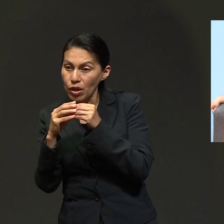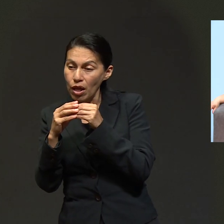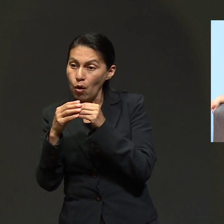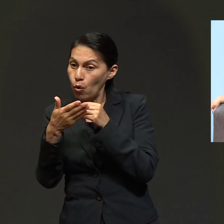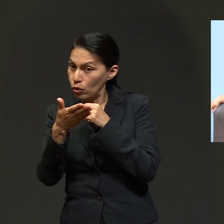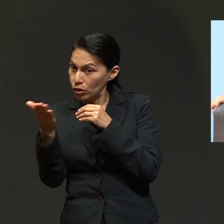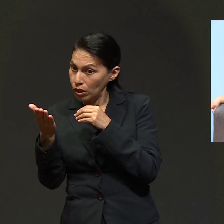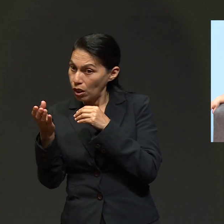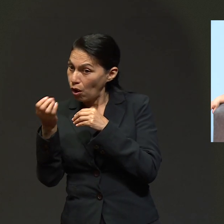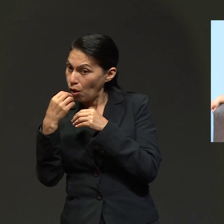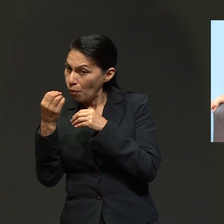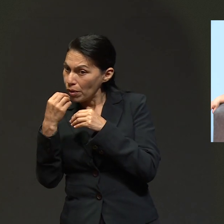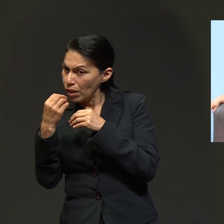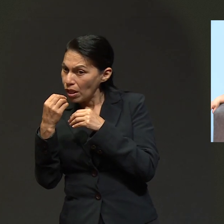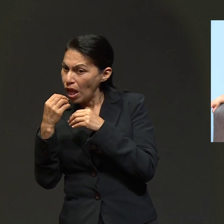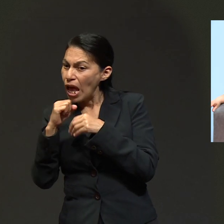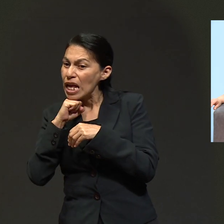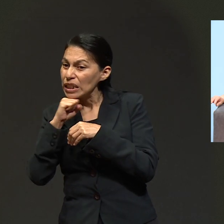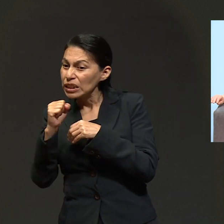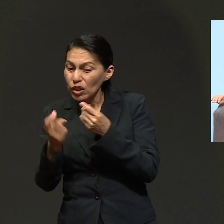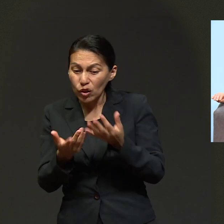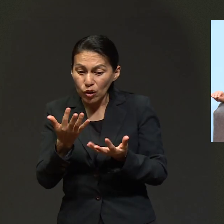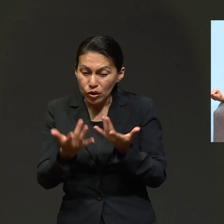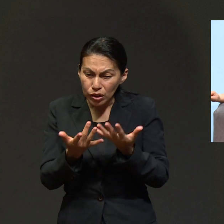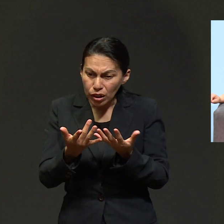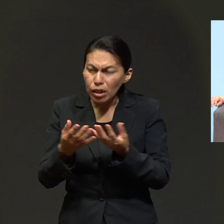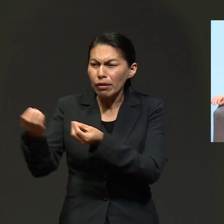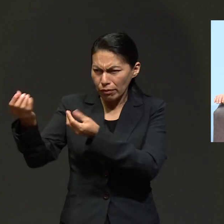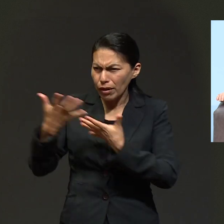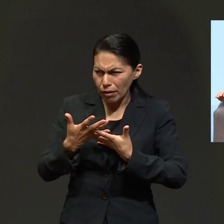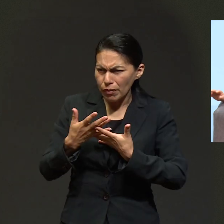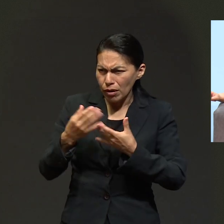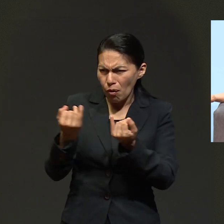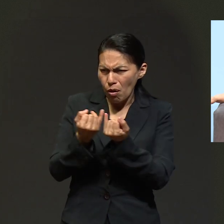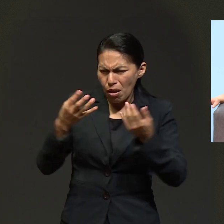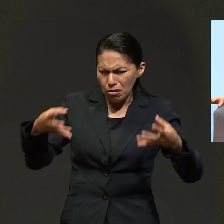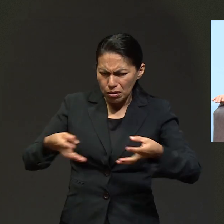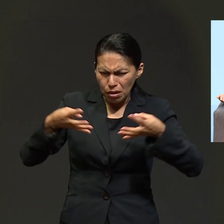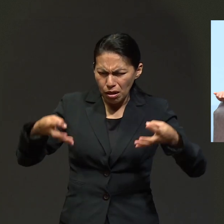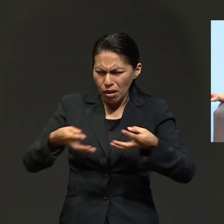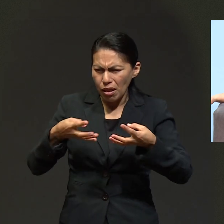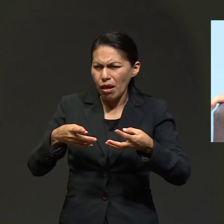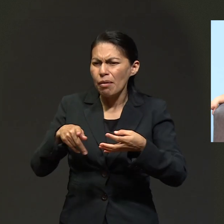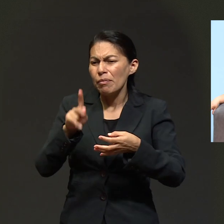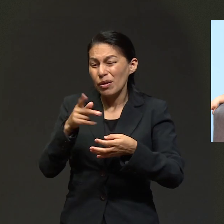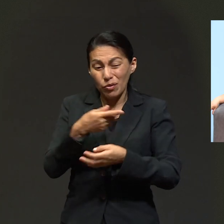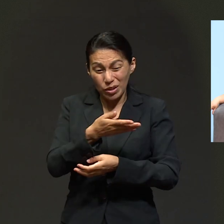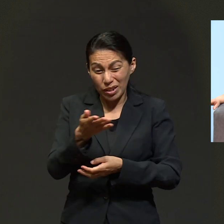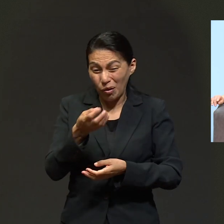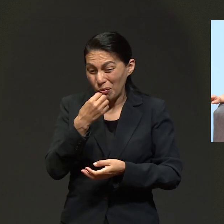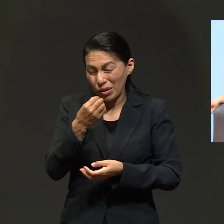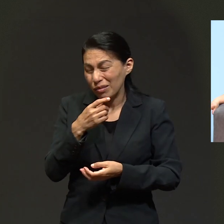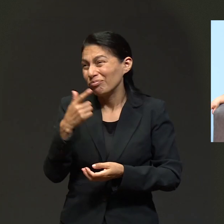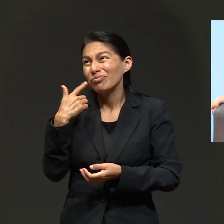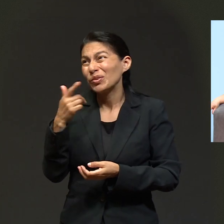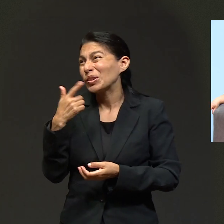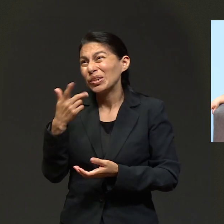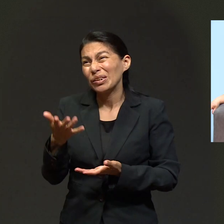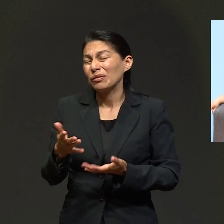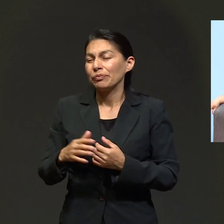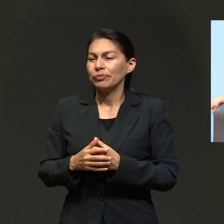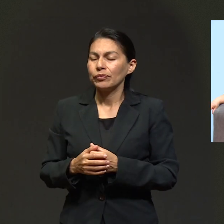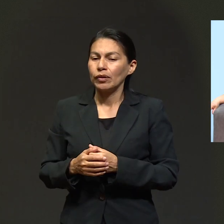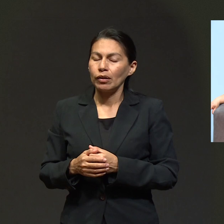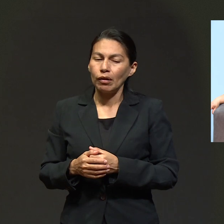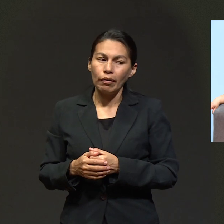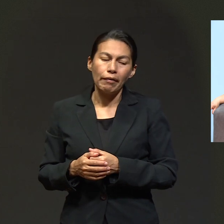Yo soy vegetariana. Igual y si me traen la comida cruda, yo puedo comer la ensalada cruda igual, pero yo así, todo lo que